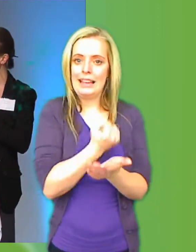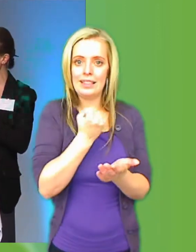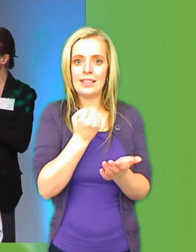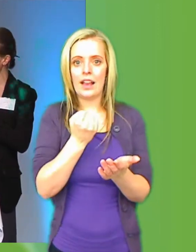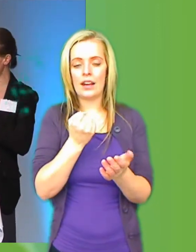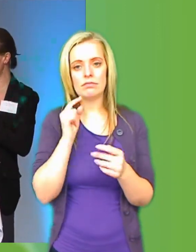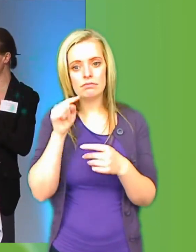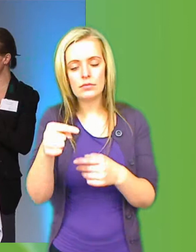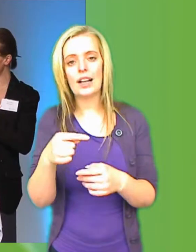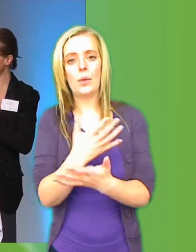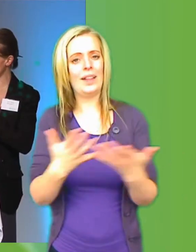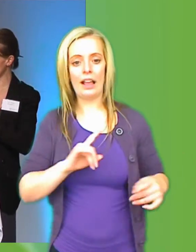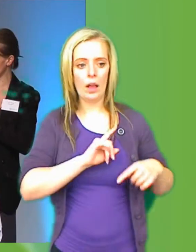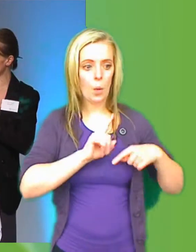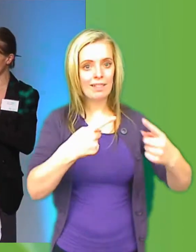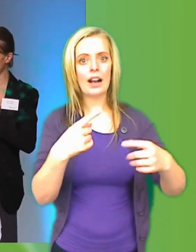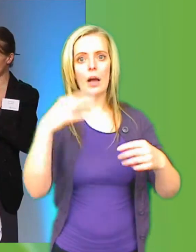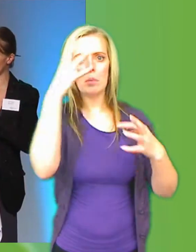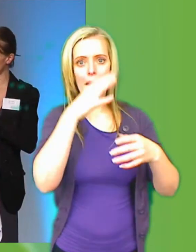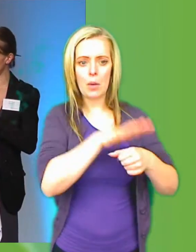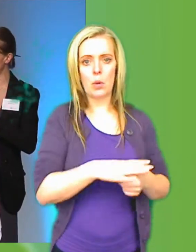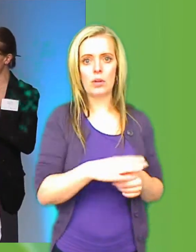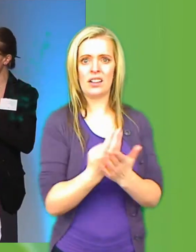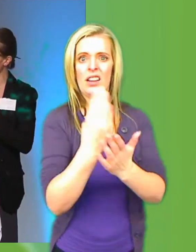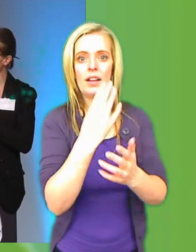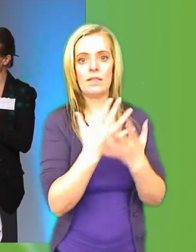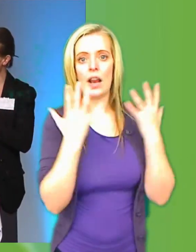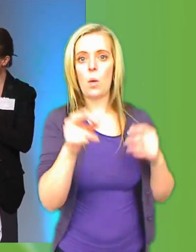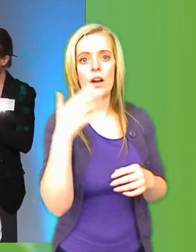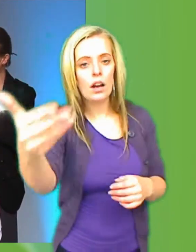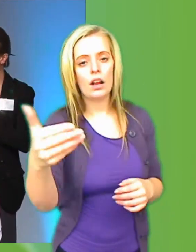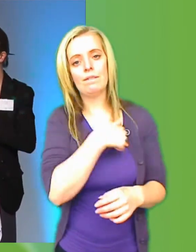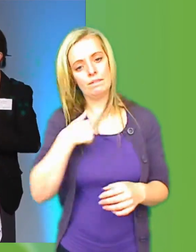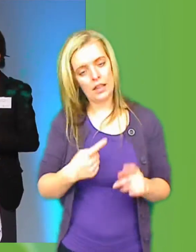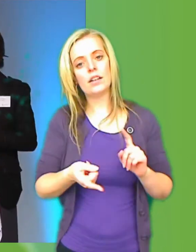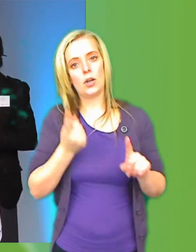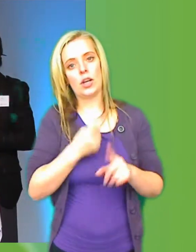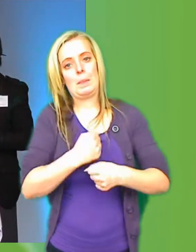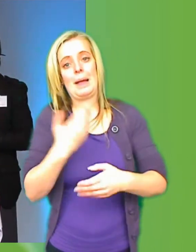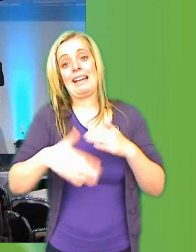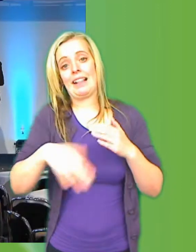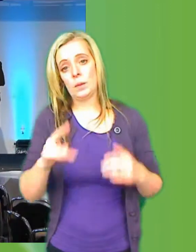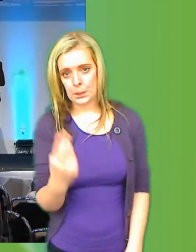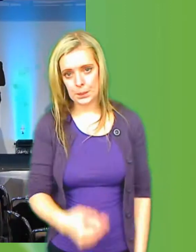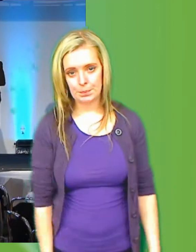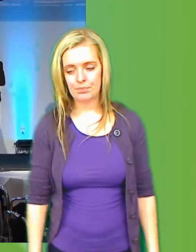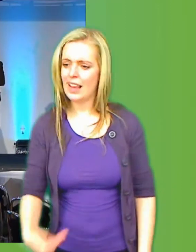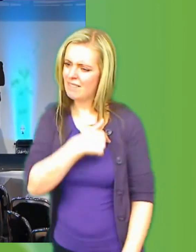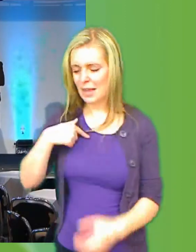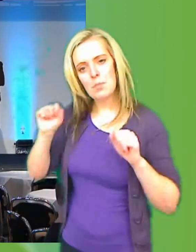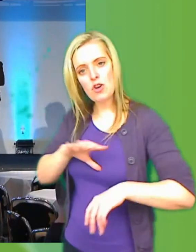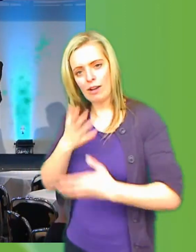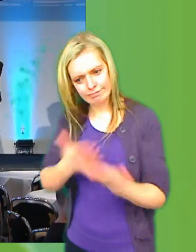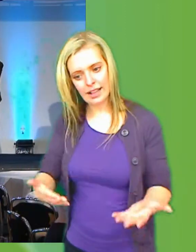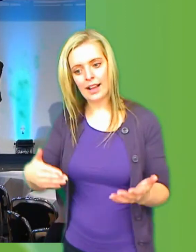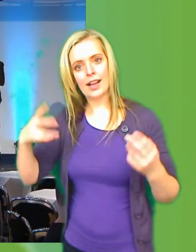utvecklar problemområden om några år. Utan att vi kan börja arbeta för det redan nu. Vi borde ha sådana här dagar för politiker helt